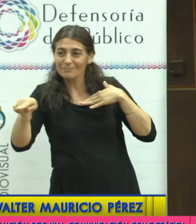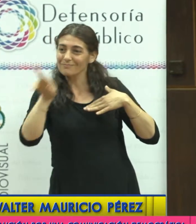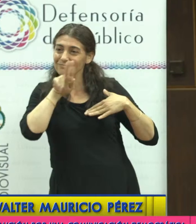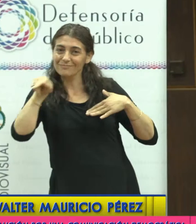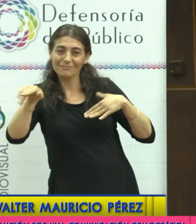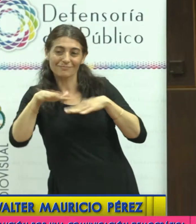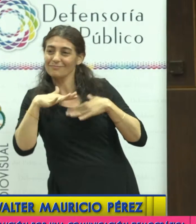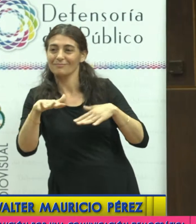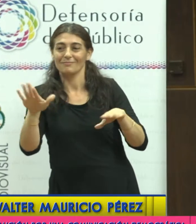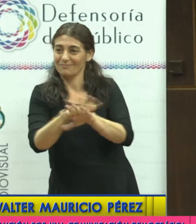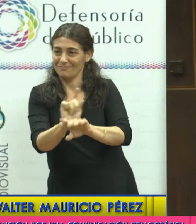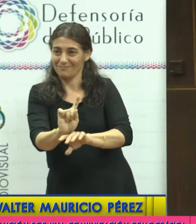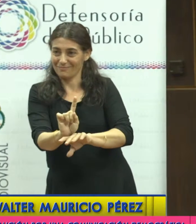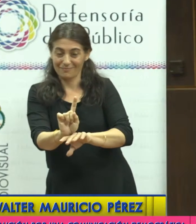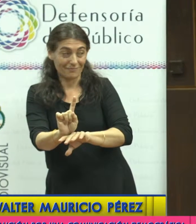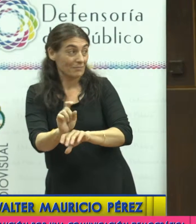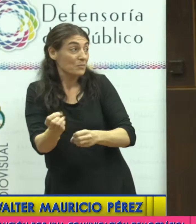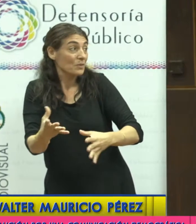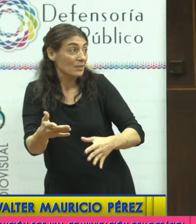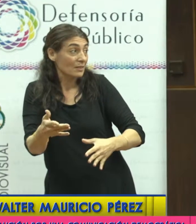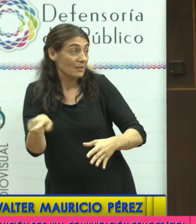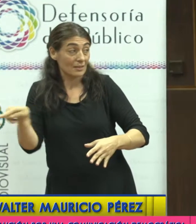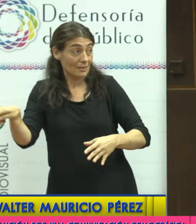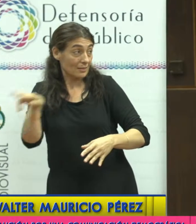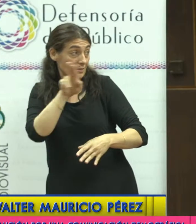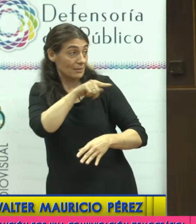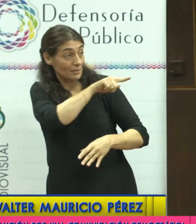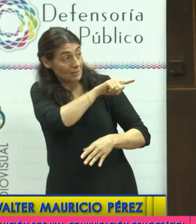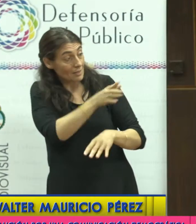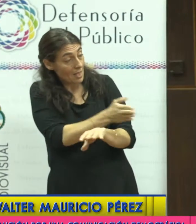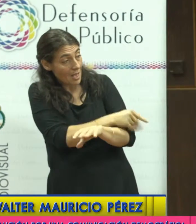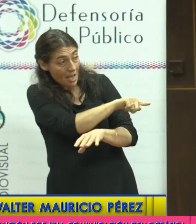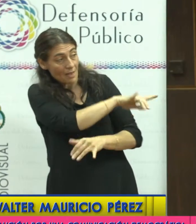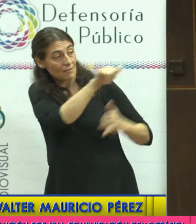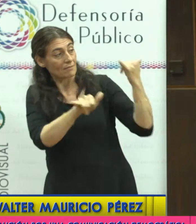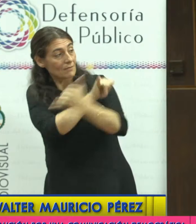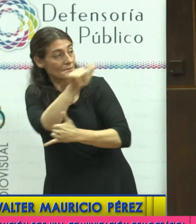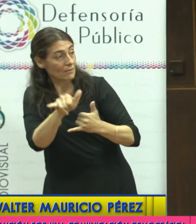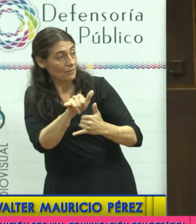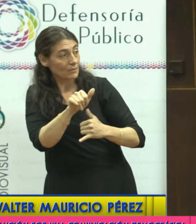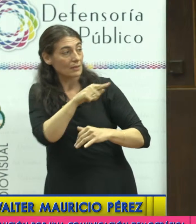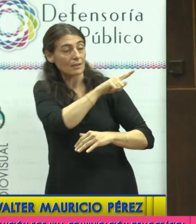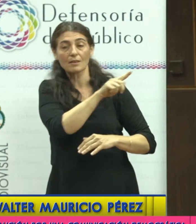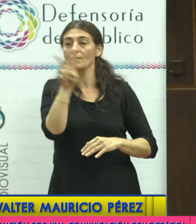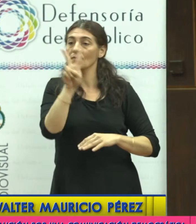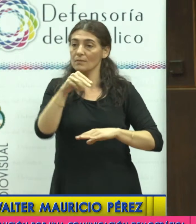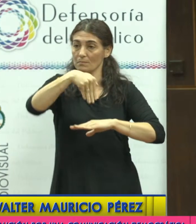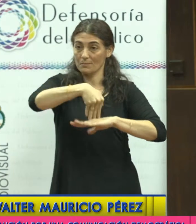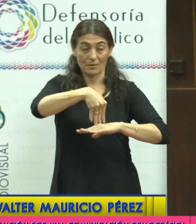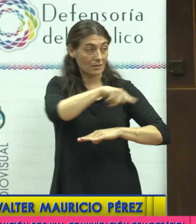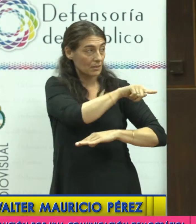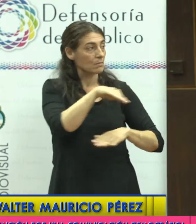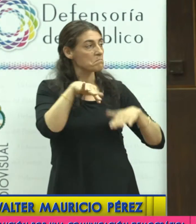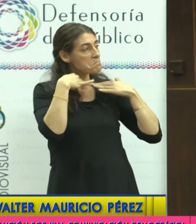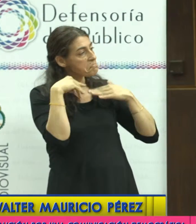como explicaba Cintia, yo tuve la oportunidad y el placer de escucharla en Villamaría hace poco en el